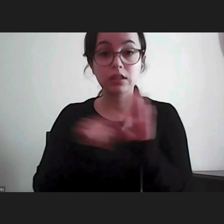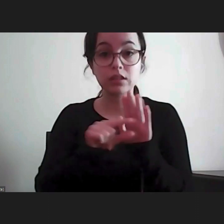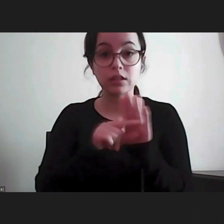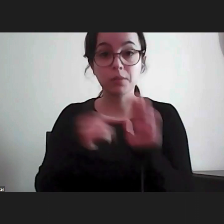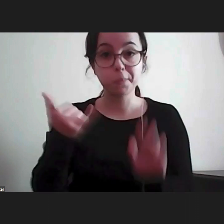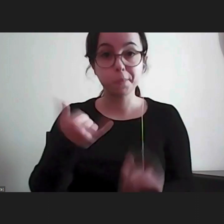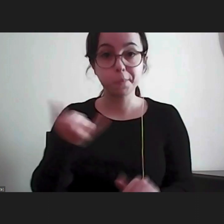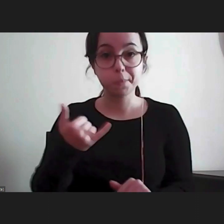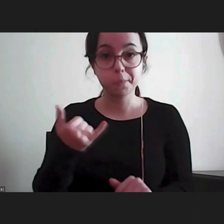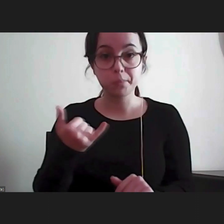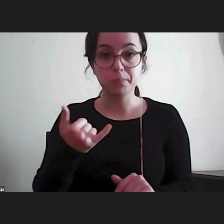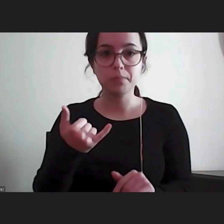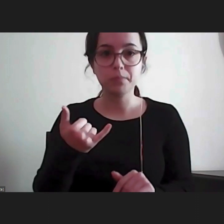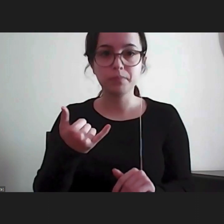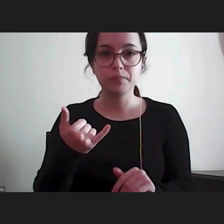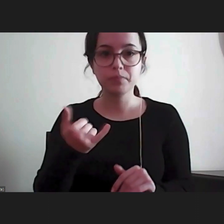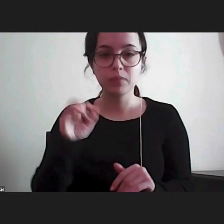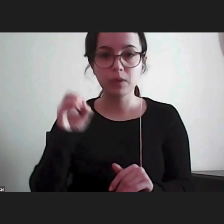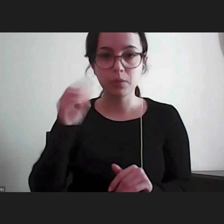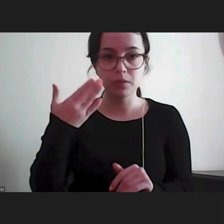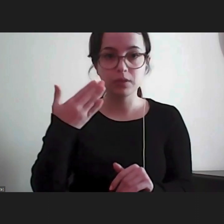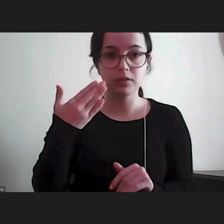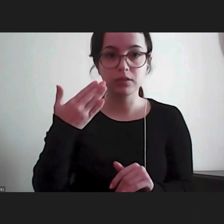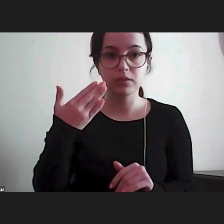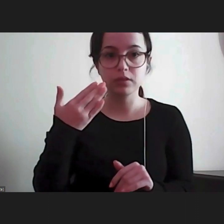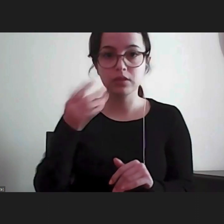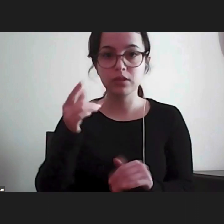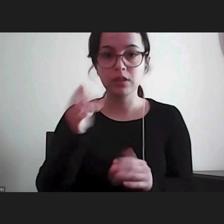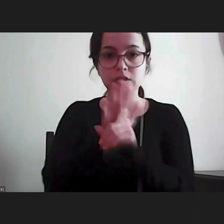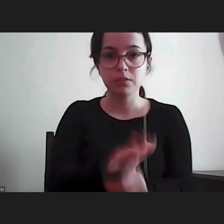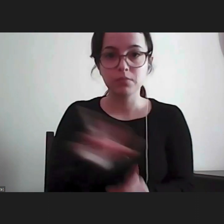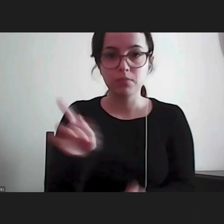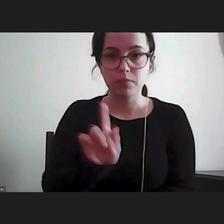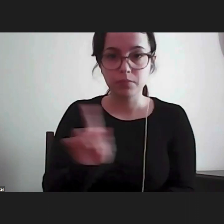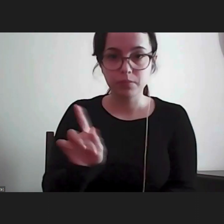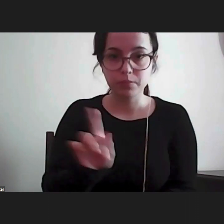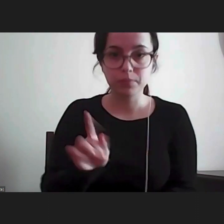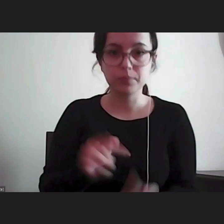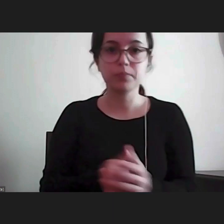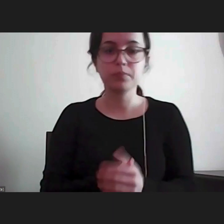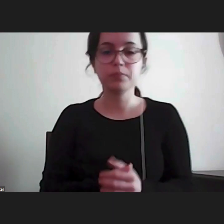princípio da não discriminação ora bem